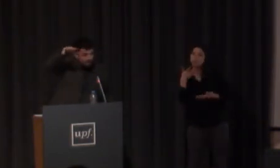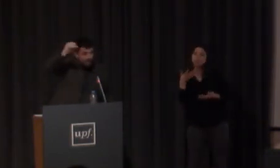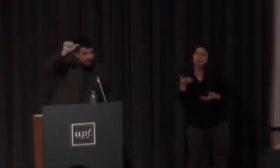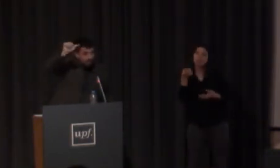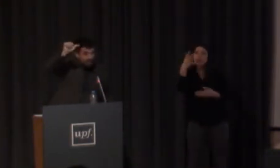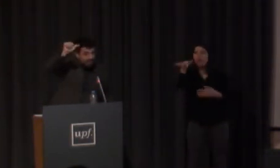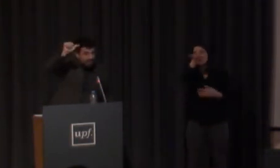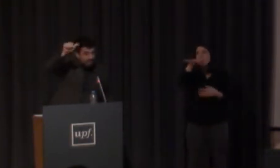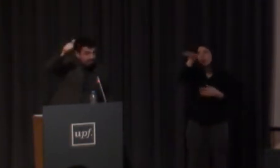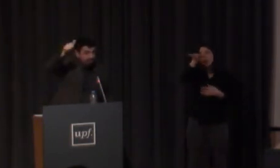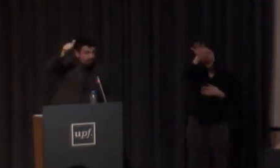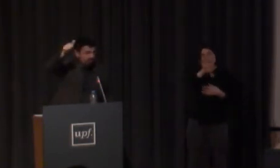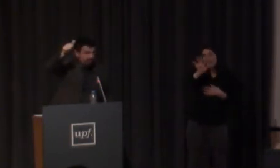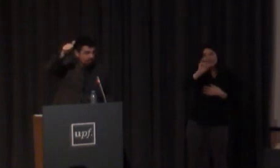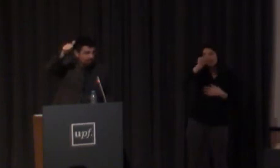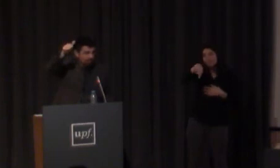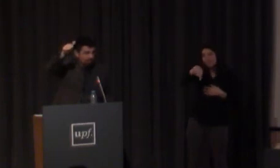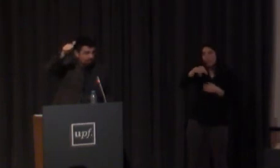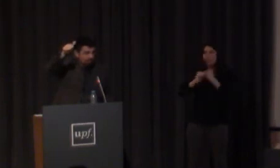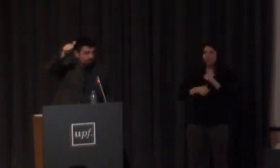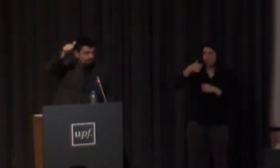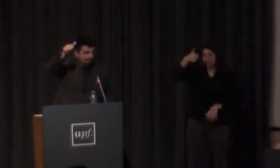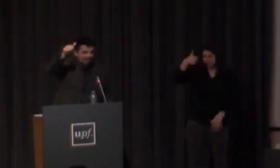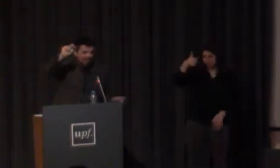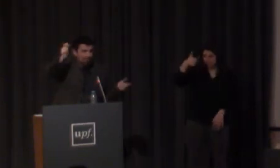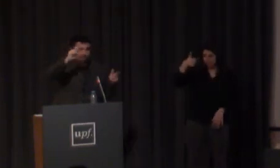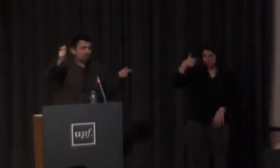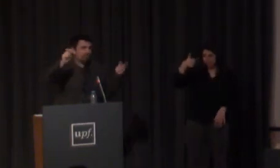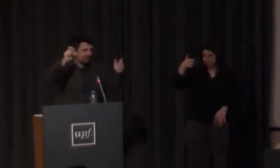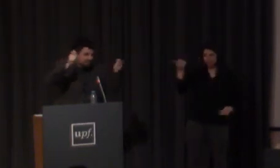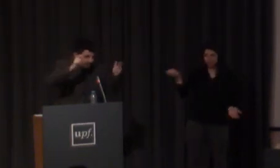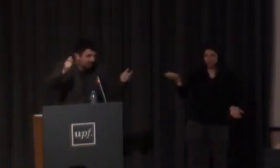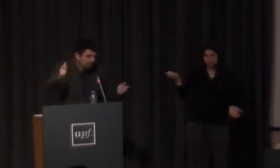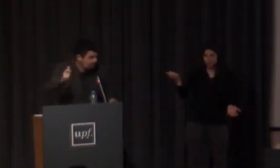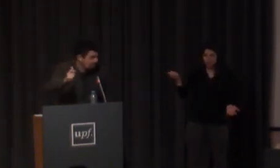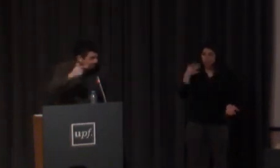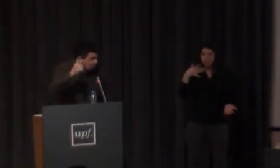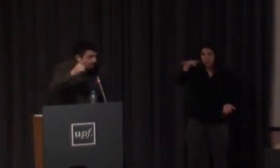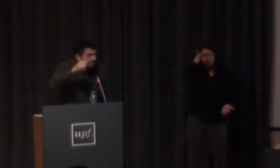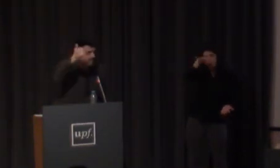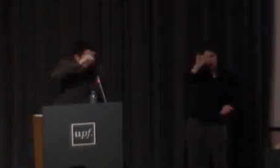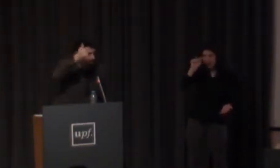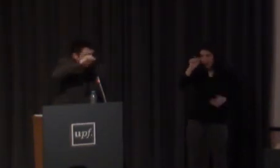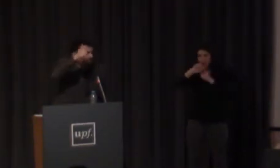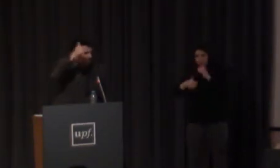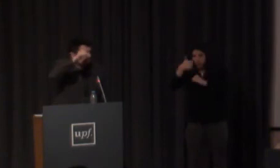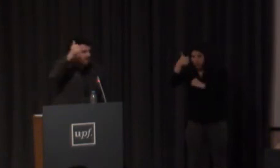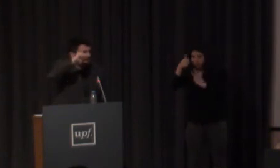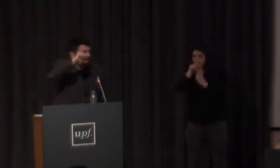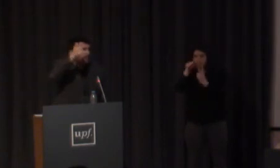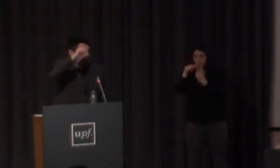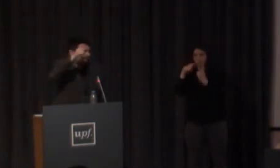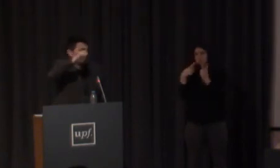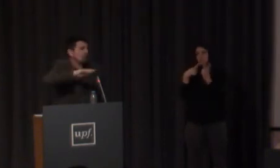y con esta configuración el número de posibilidades es tan reducido que seguro que más del 50%